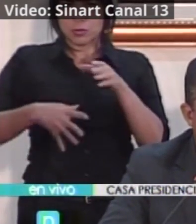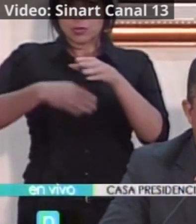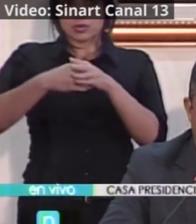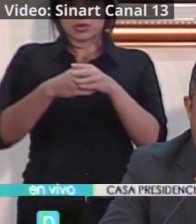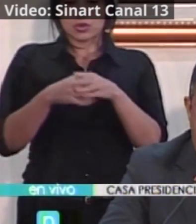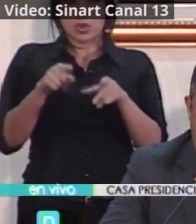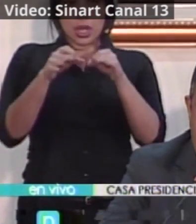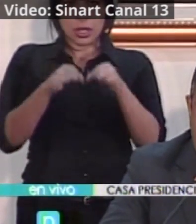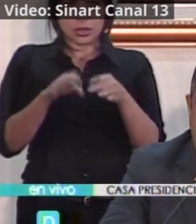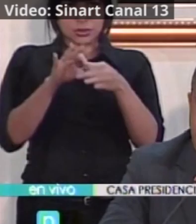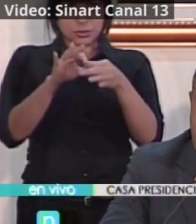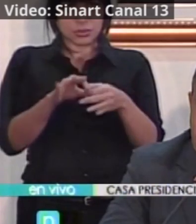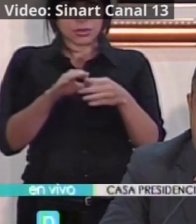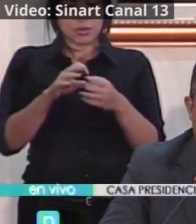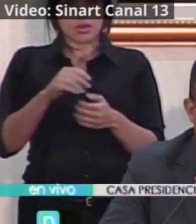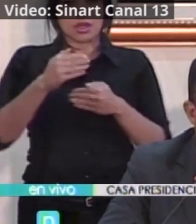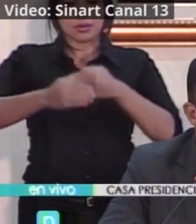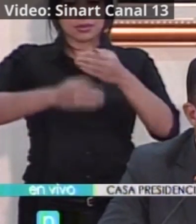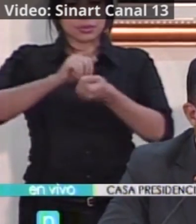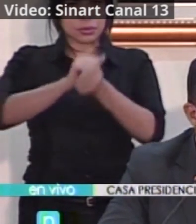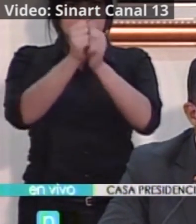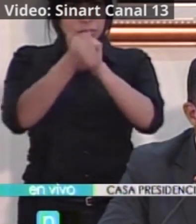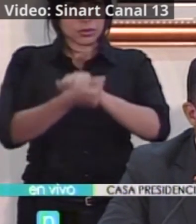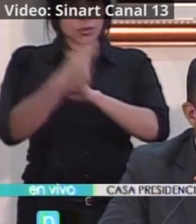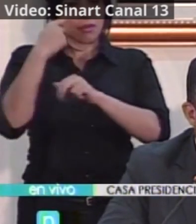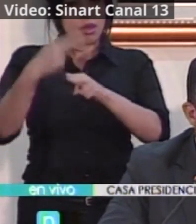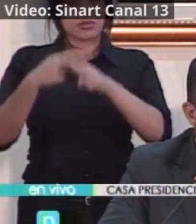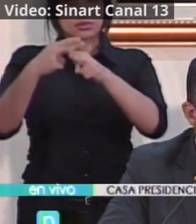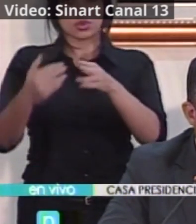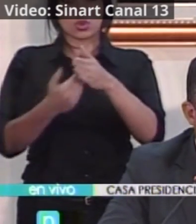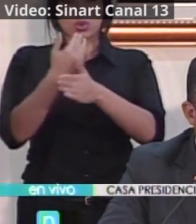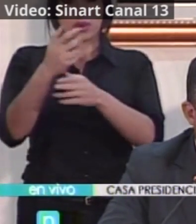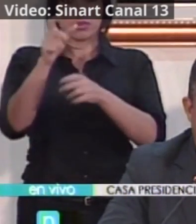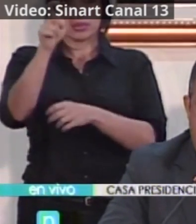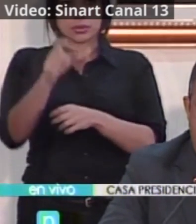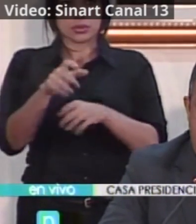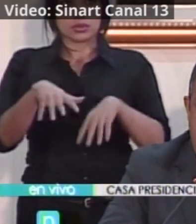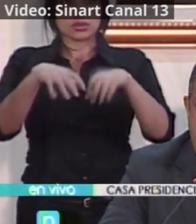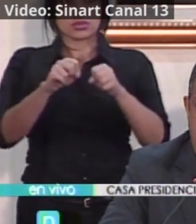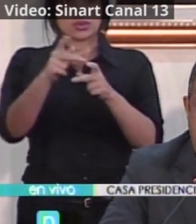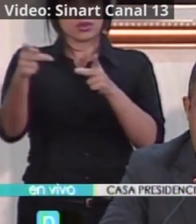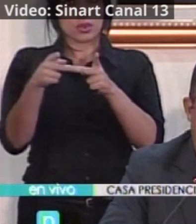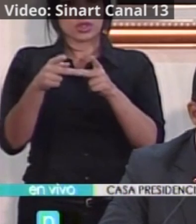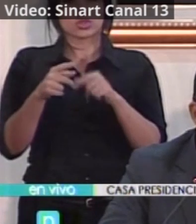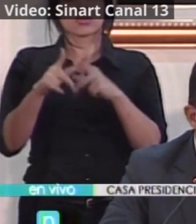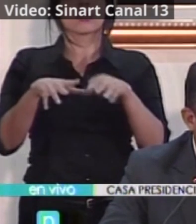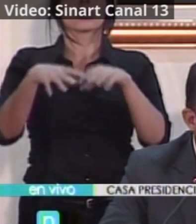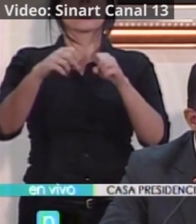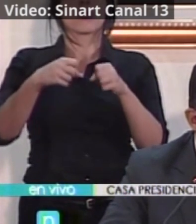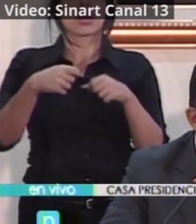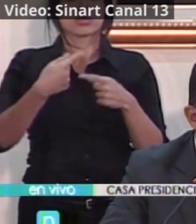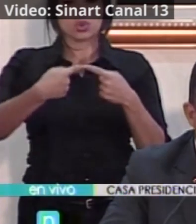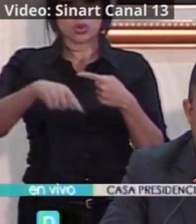decisión respecto de la decisión hacia la designación del nuevo titular o de la nueva titular de la Cámara, que se tomará en